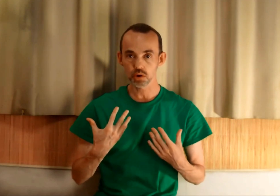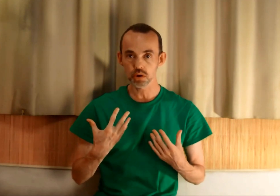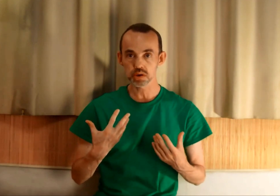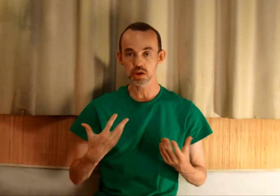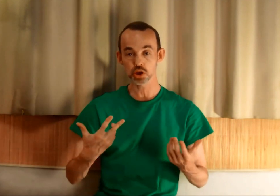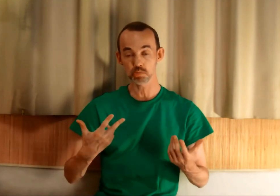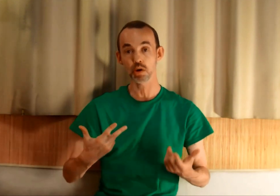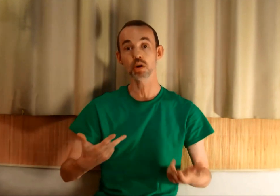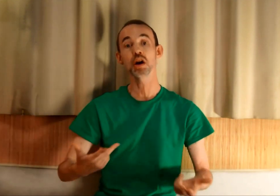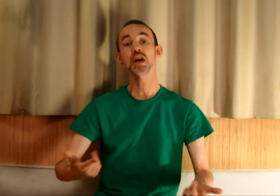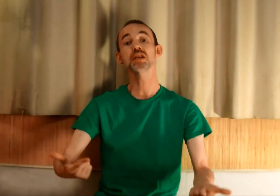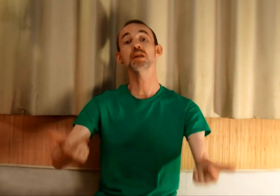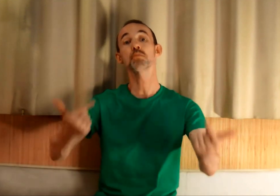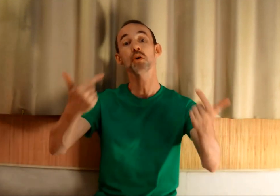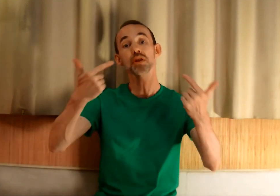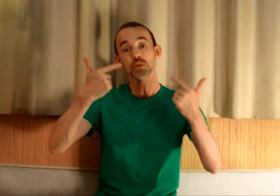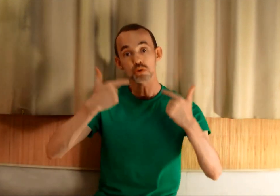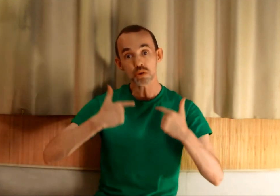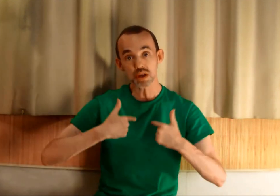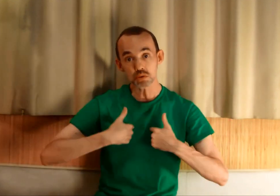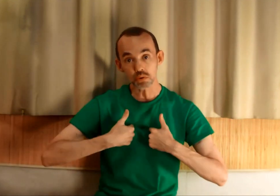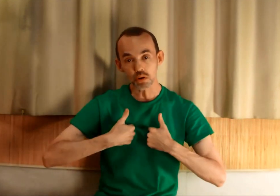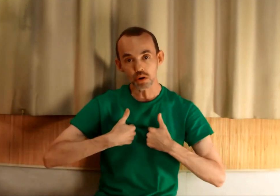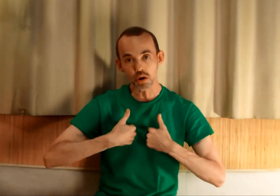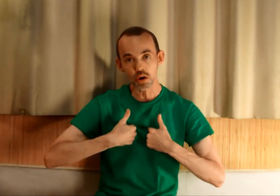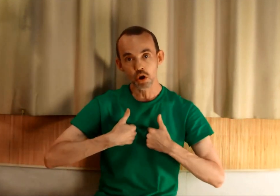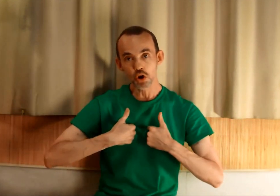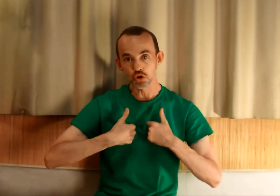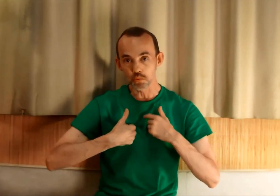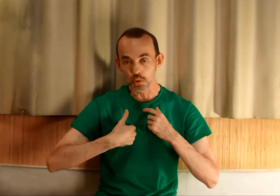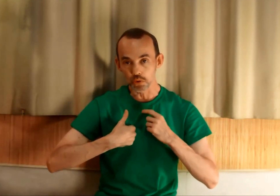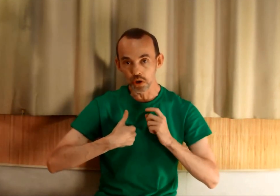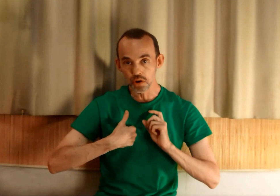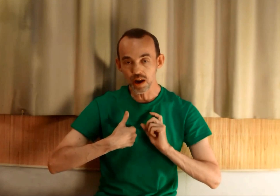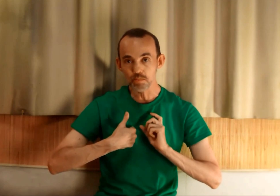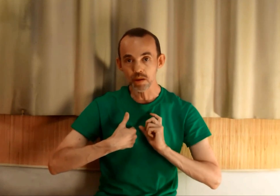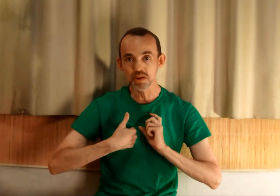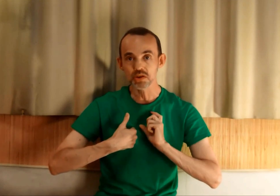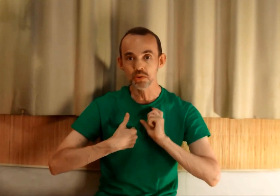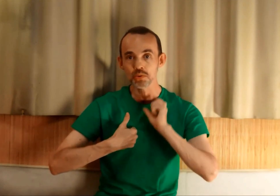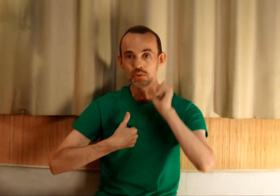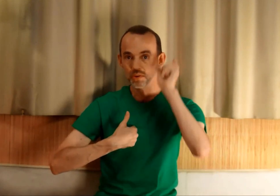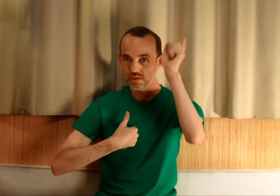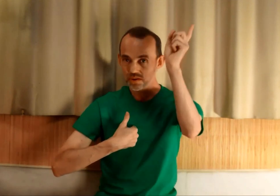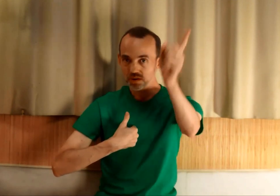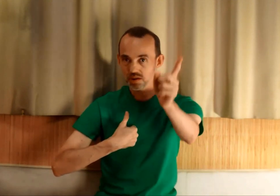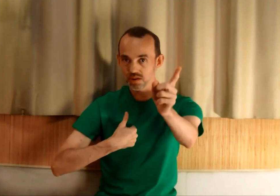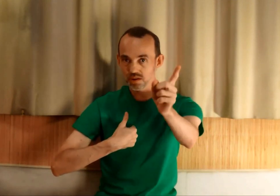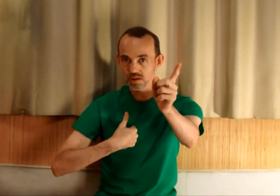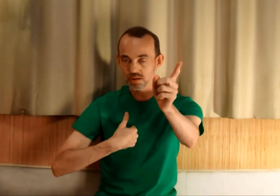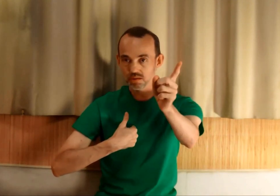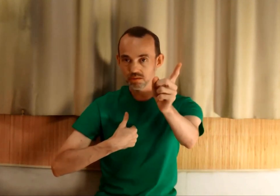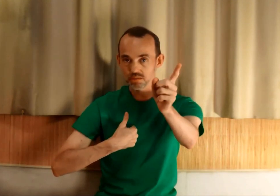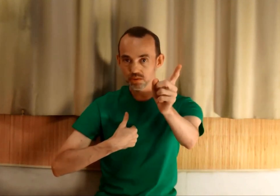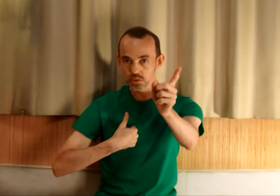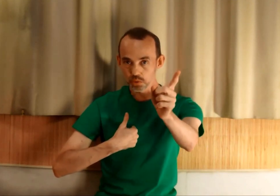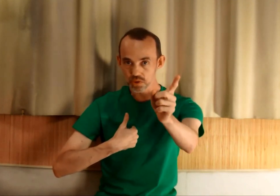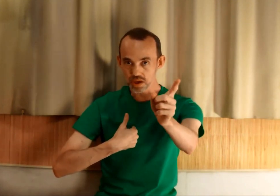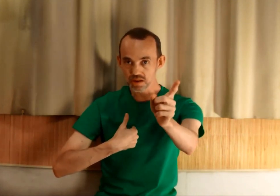reconnaissez, j'ai peur, et cette peur n qu'une sensation dans le corps. Je me donne la permission d'oser,